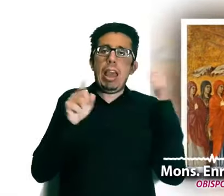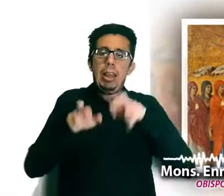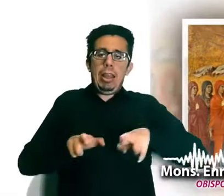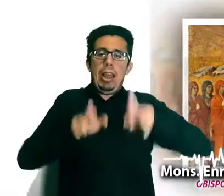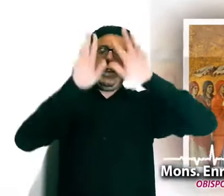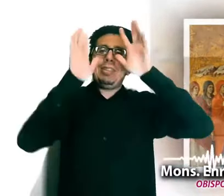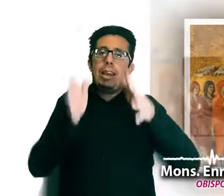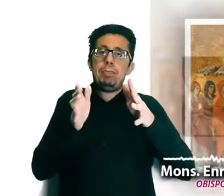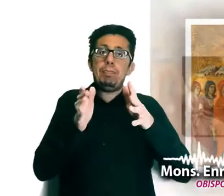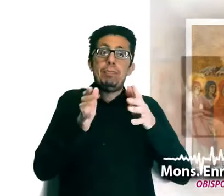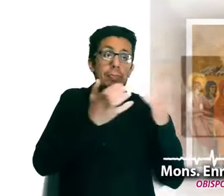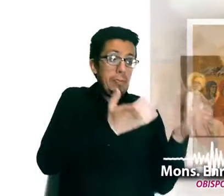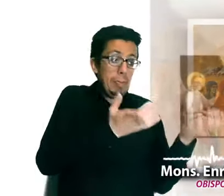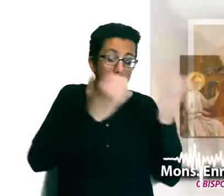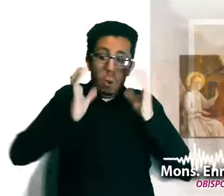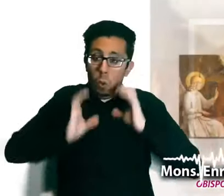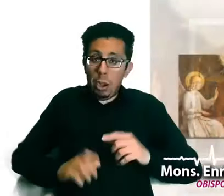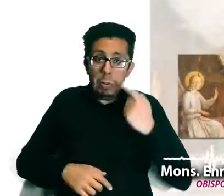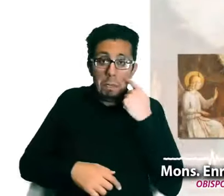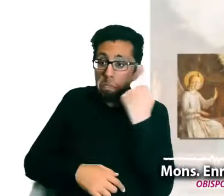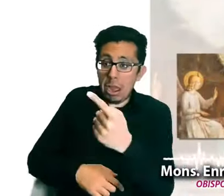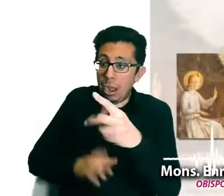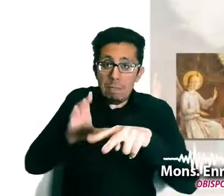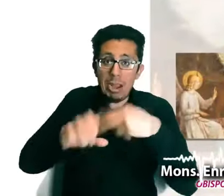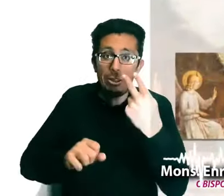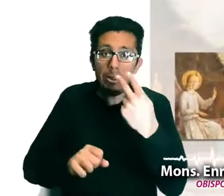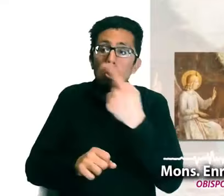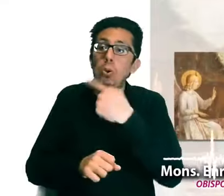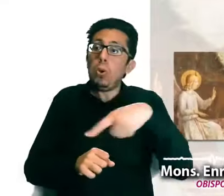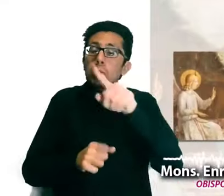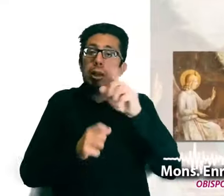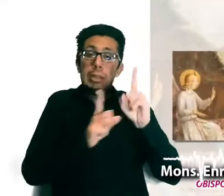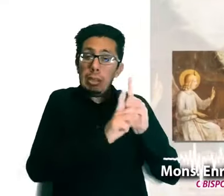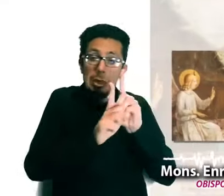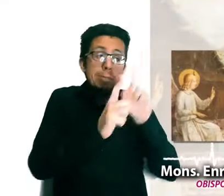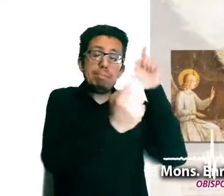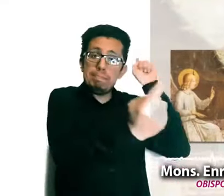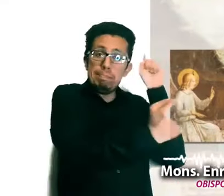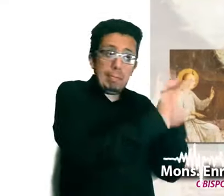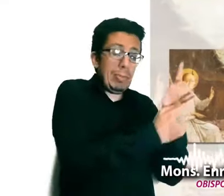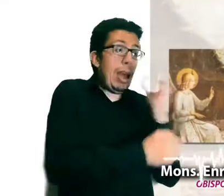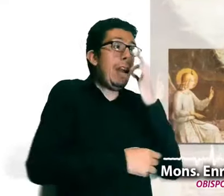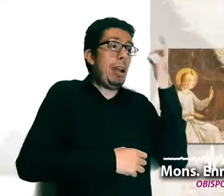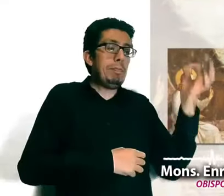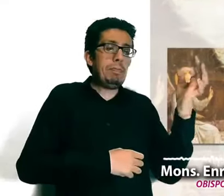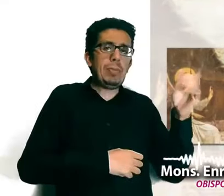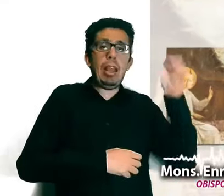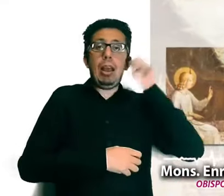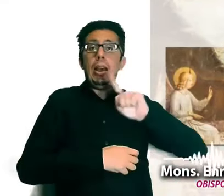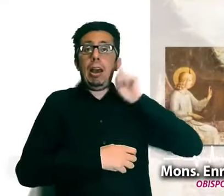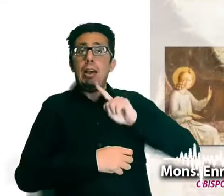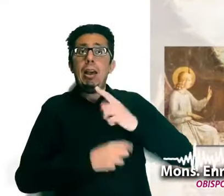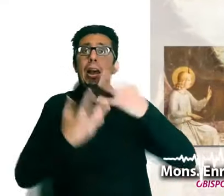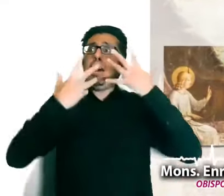Vayan a anunciarlo a sus discípulos. Y así, en lugar de estremecerse de espanto